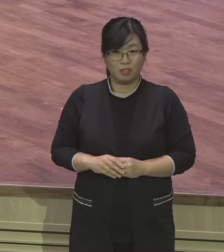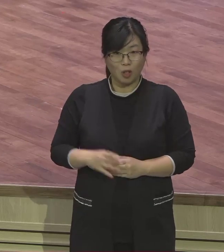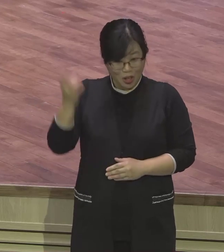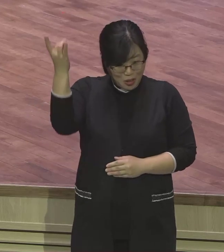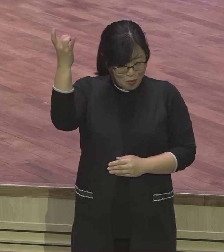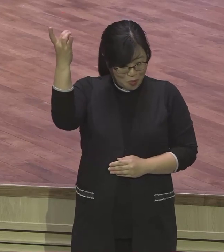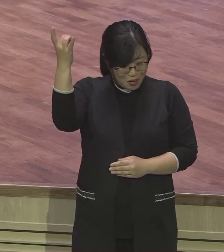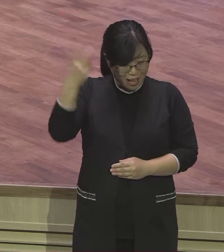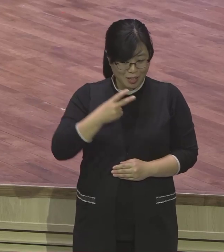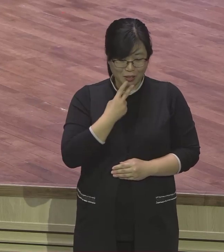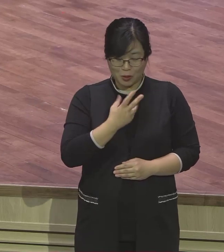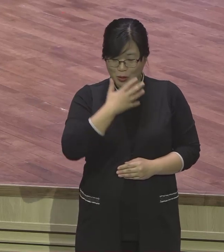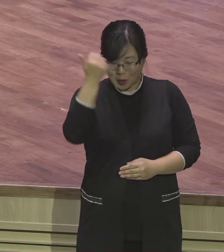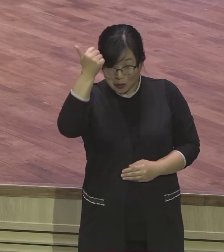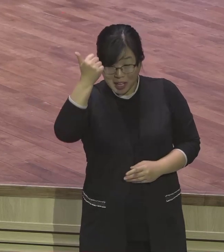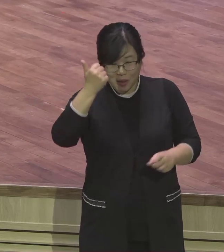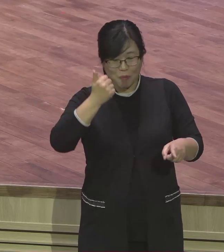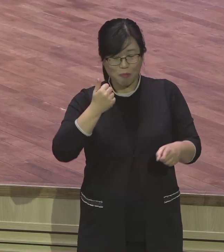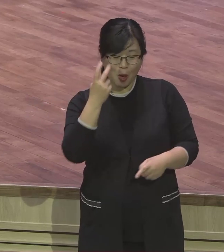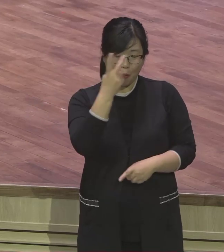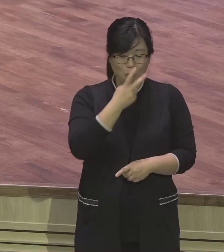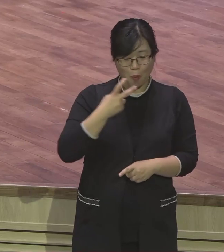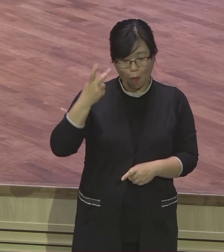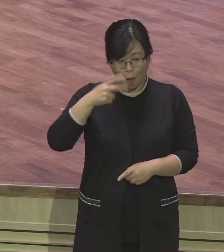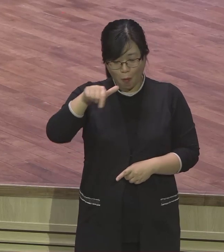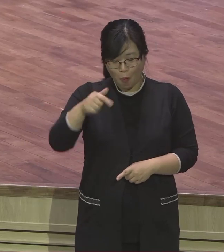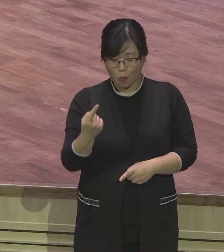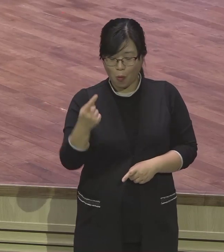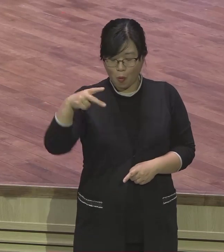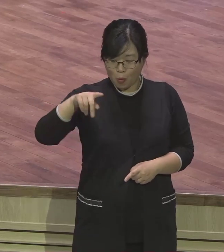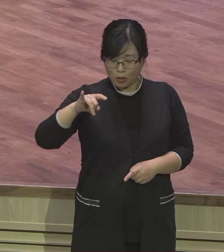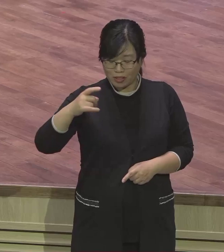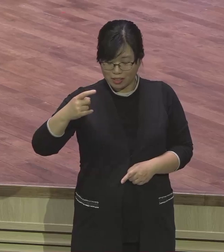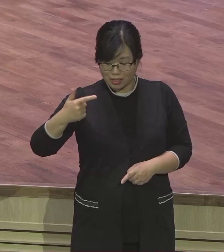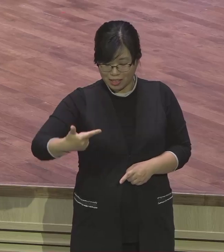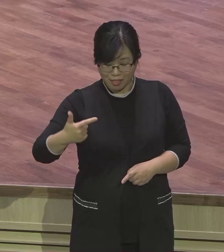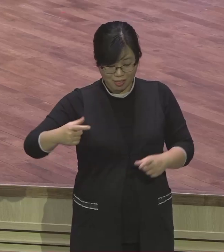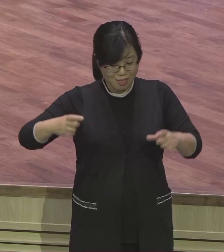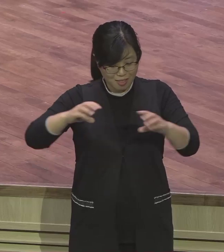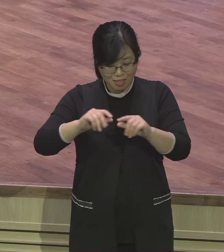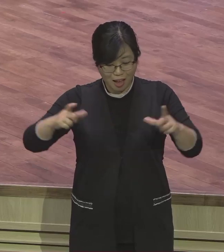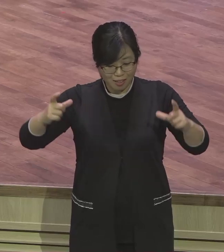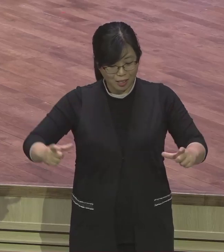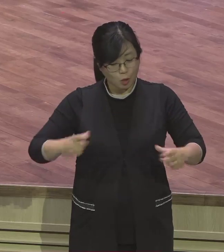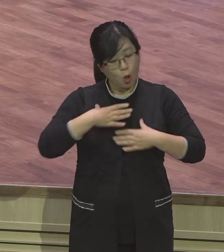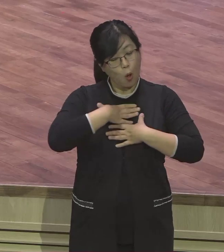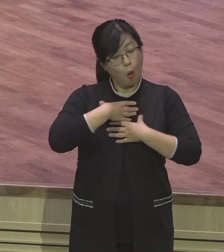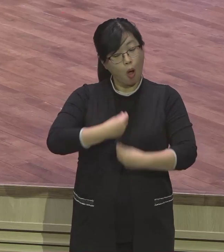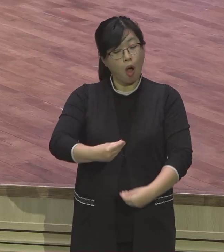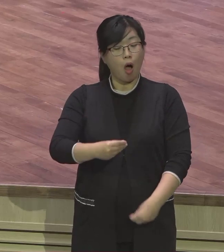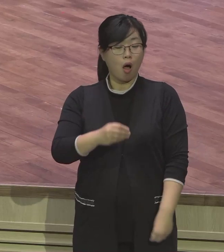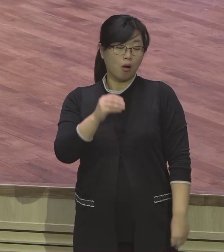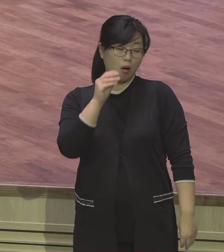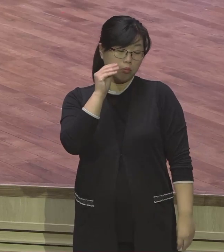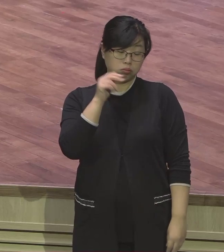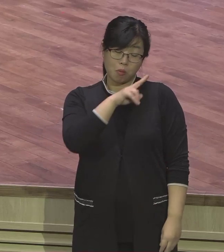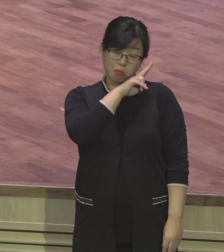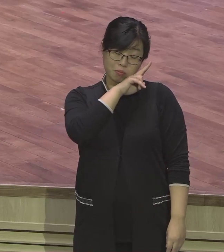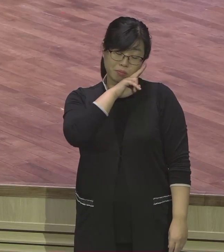바뀌어집니다. 갑자기 바뀝니다. 새롭게 세워진 왕조 새롭게 세워진 왕조는 이전 왕조 하고 전혀